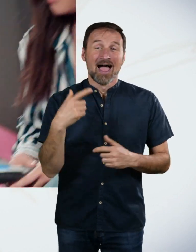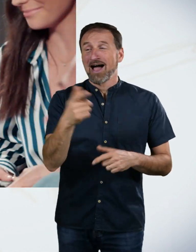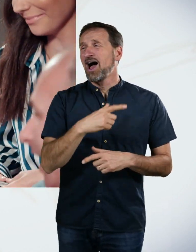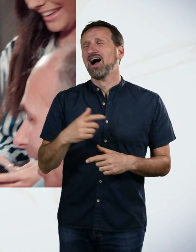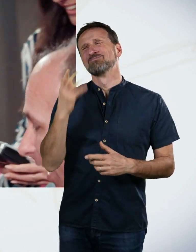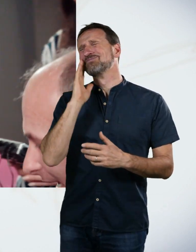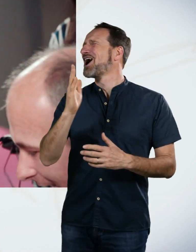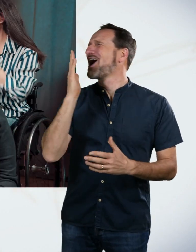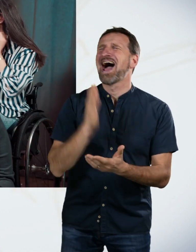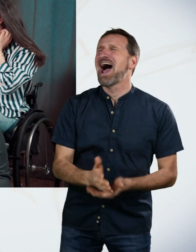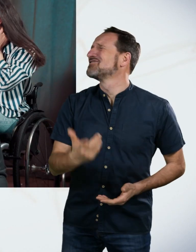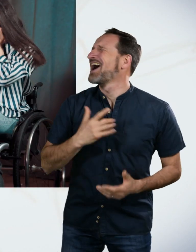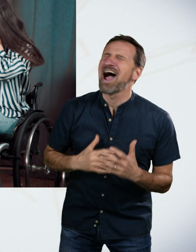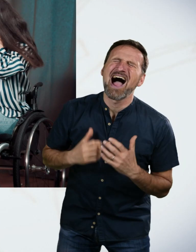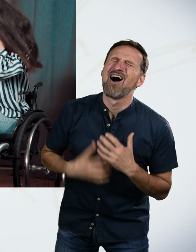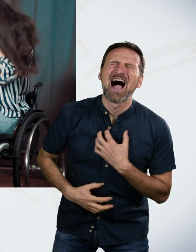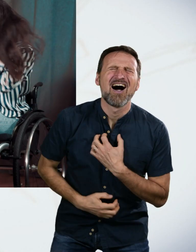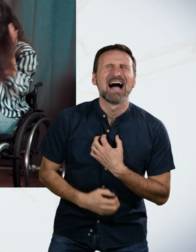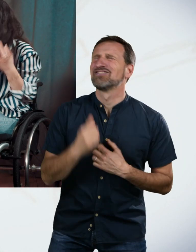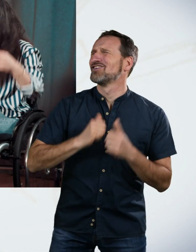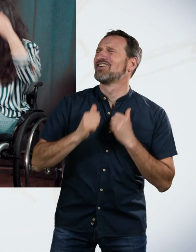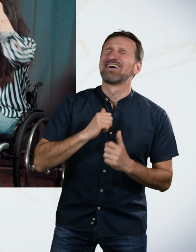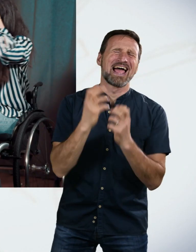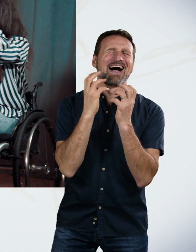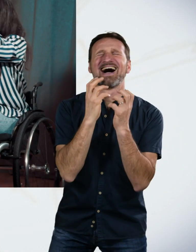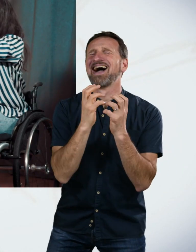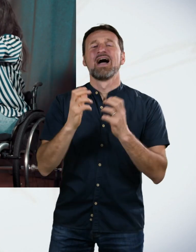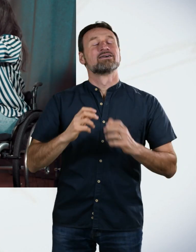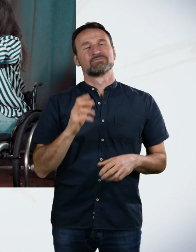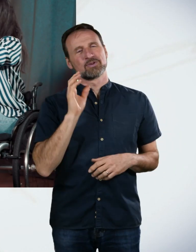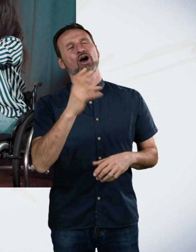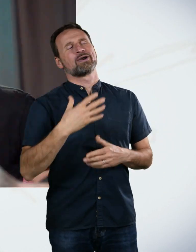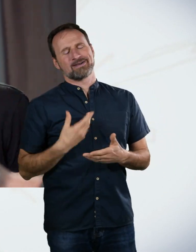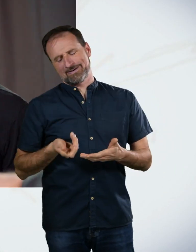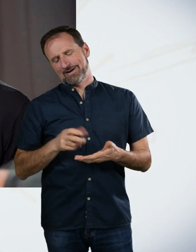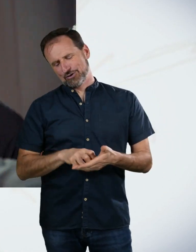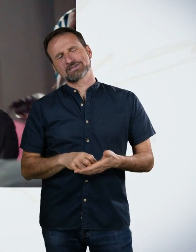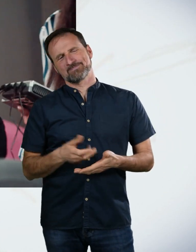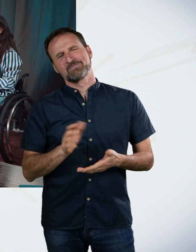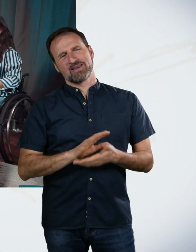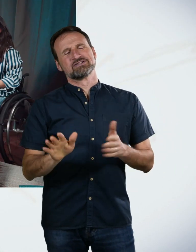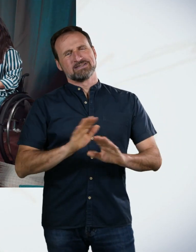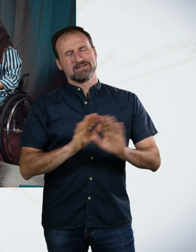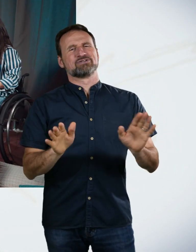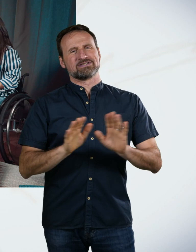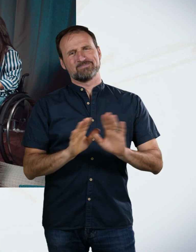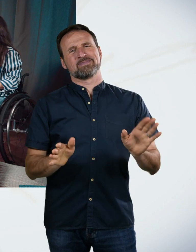Überleitung! Ich schwör's dir! Überleitung! Okay, ich mach wieder aus. Aus! Aus! Aus!